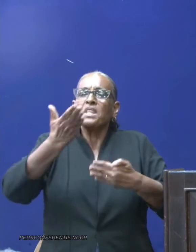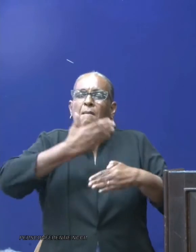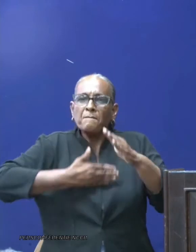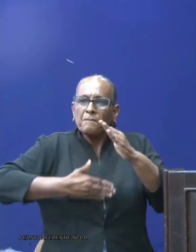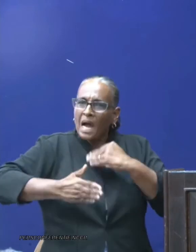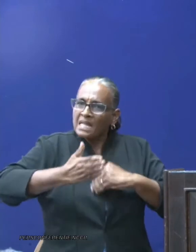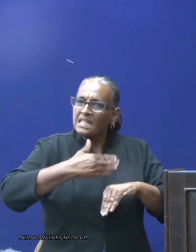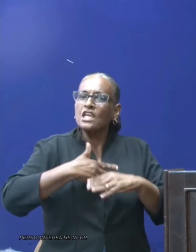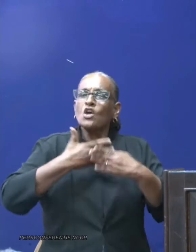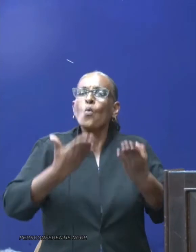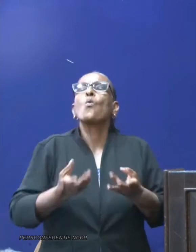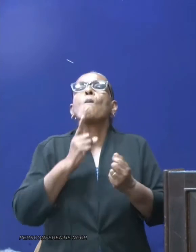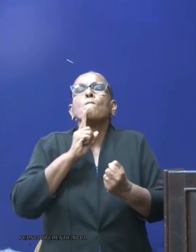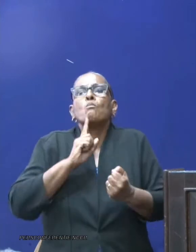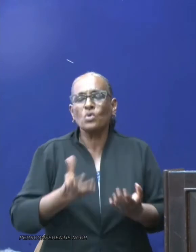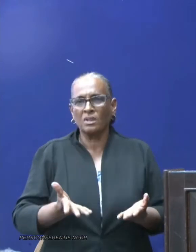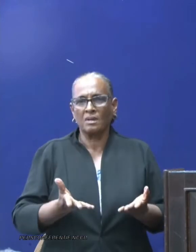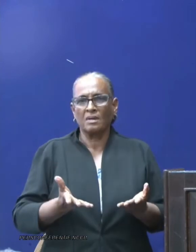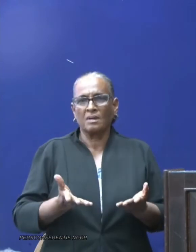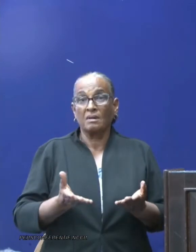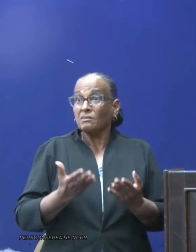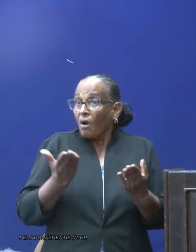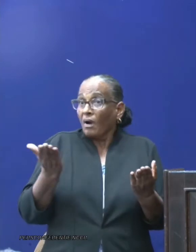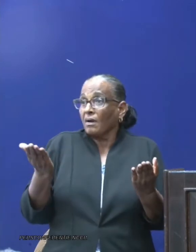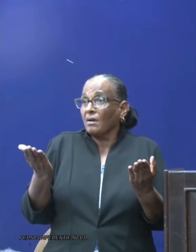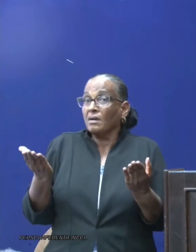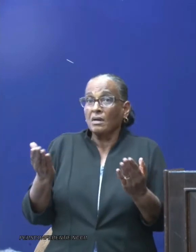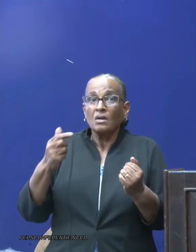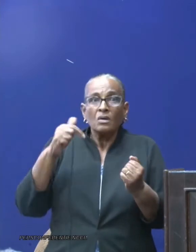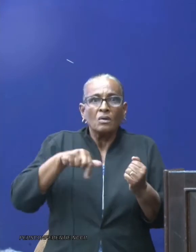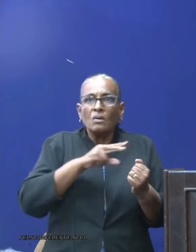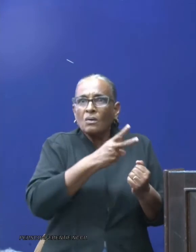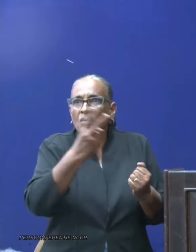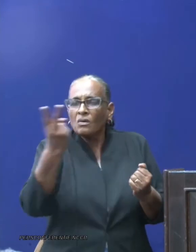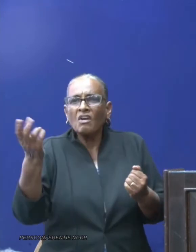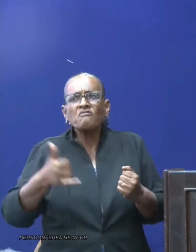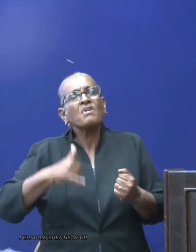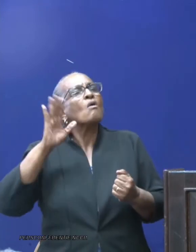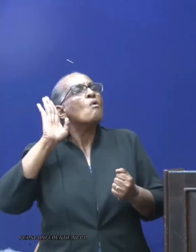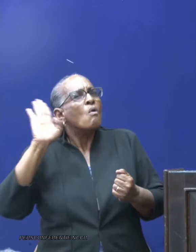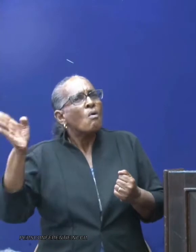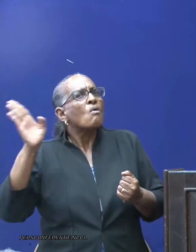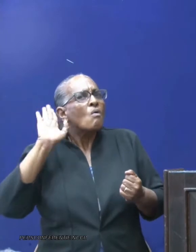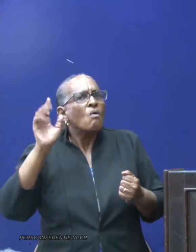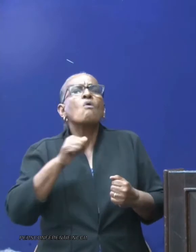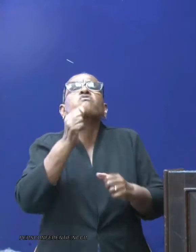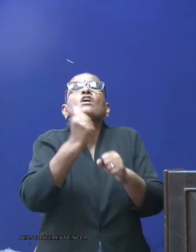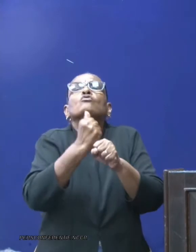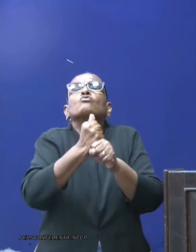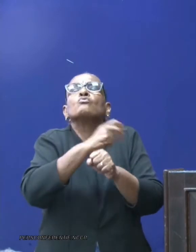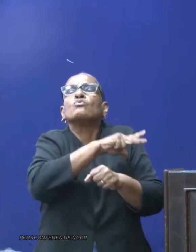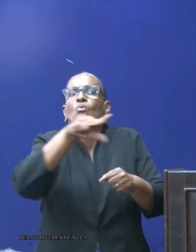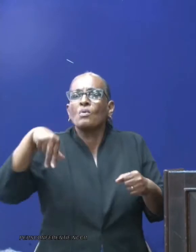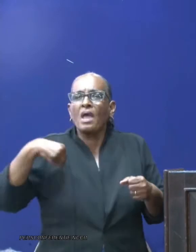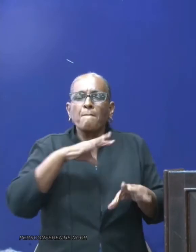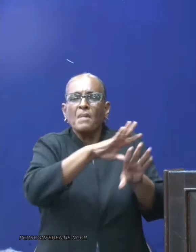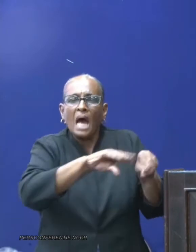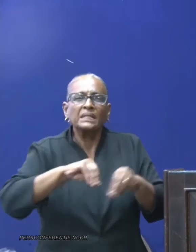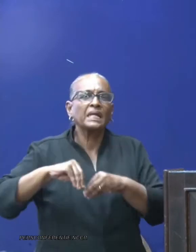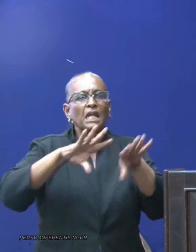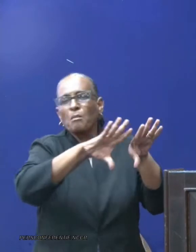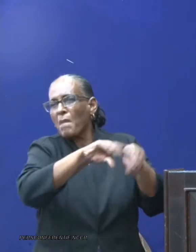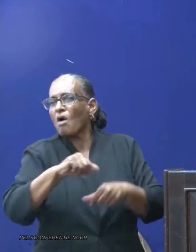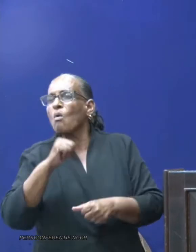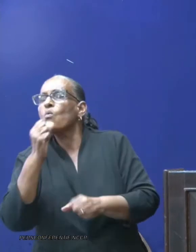Dat het zo moet zijn. Toch? U heeft zoveel al gehoord dat we aan het doen zijn. Sommige maatriegel,